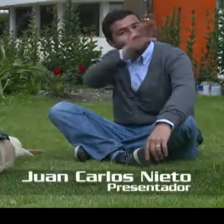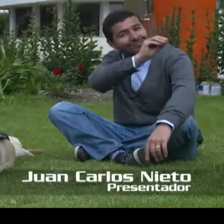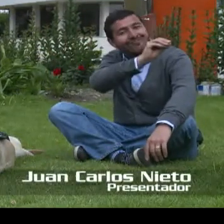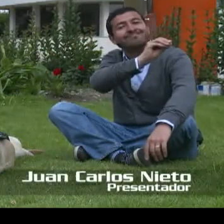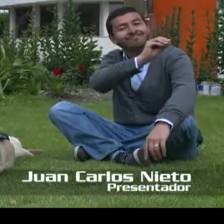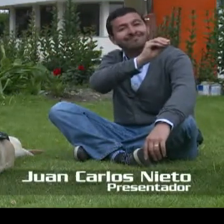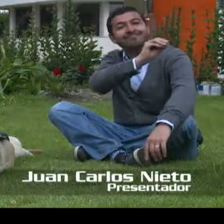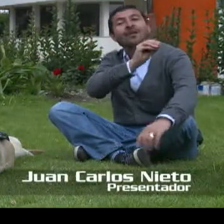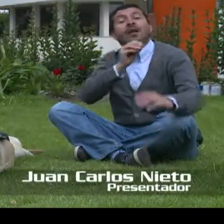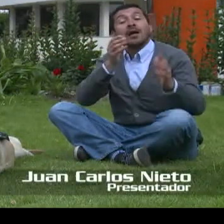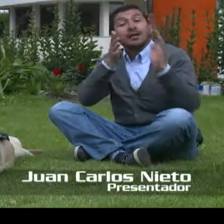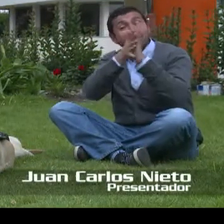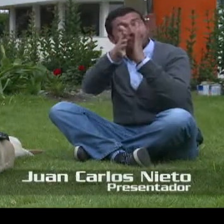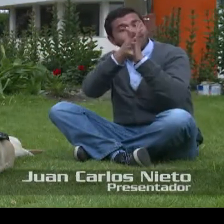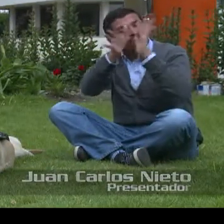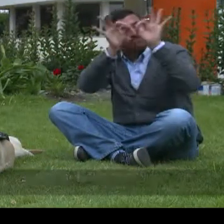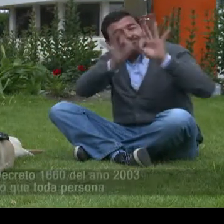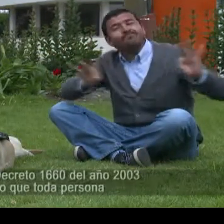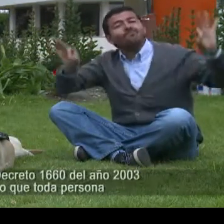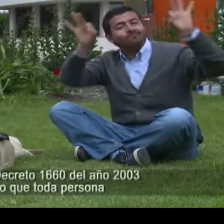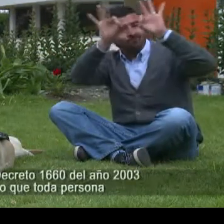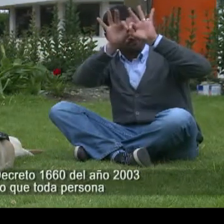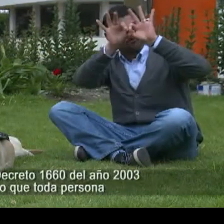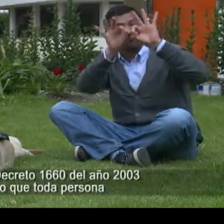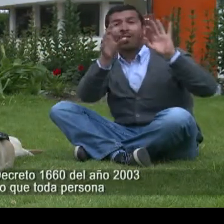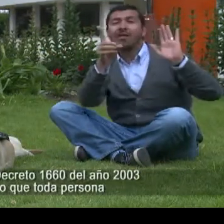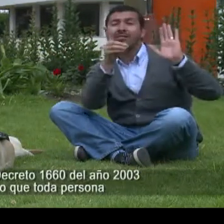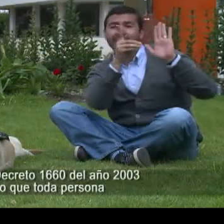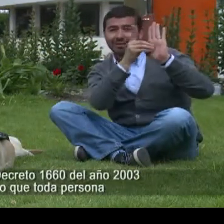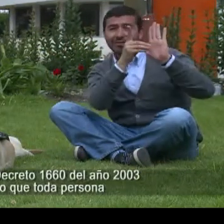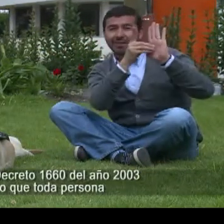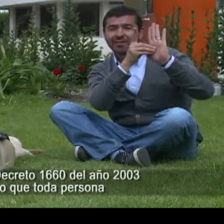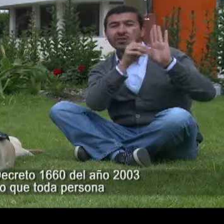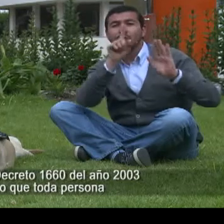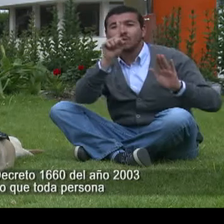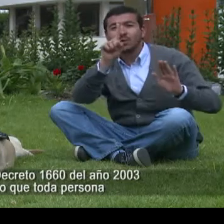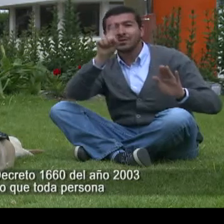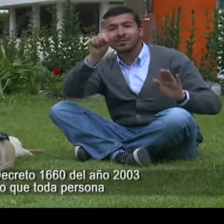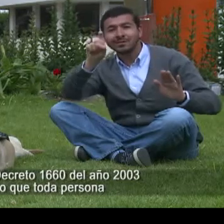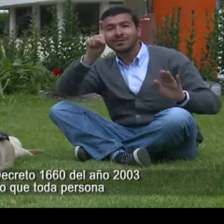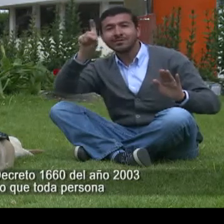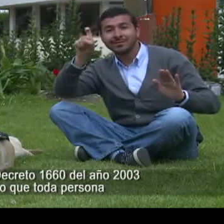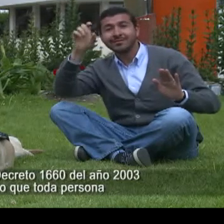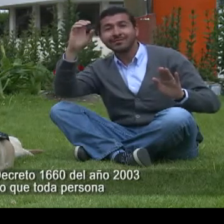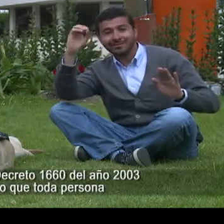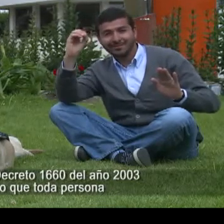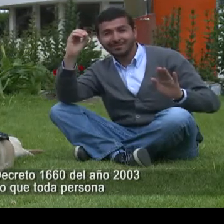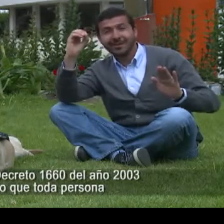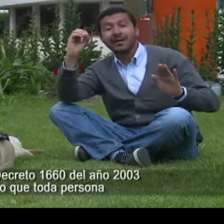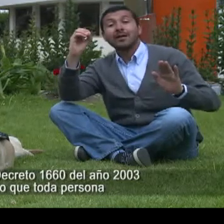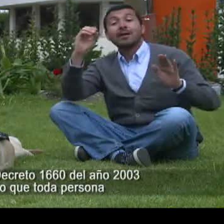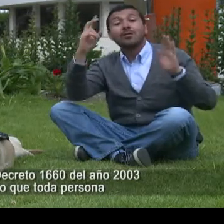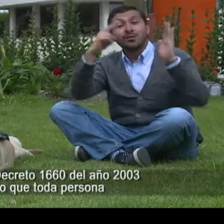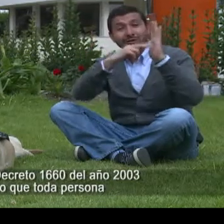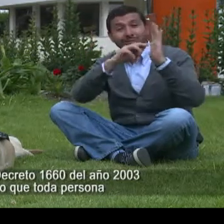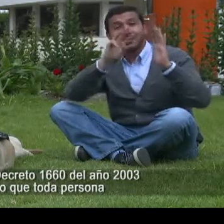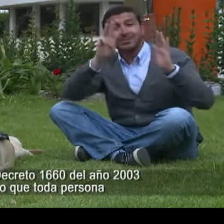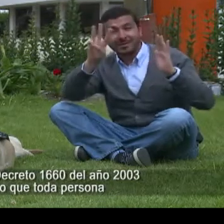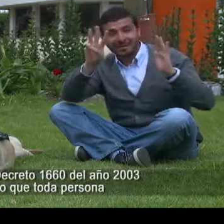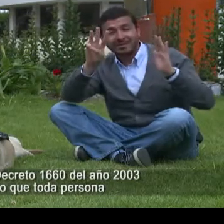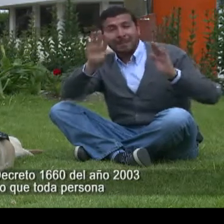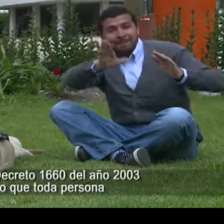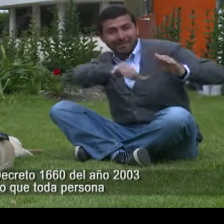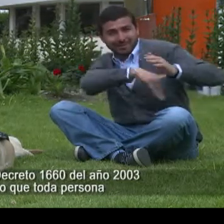Hola a todos, en el decreto 1660 del año 2003 está consignado